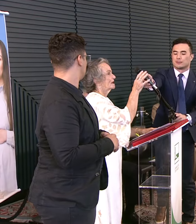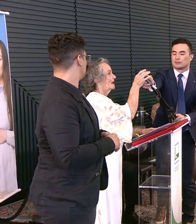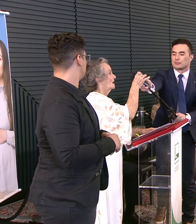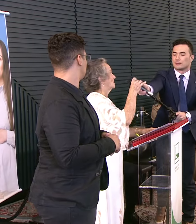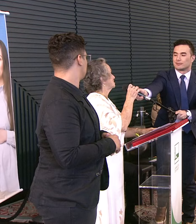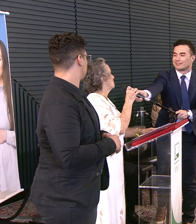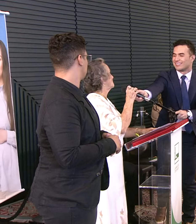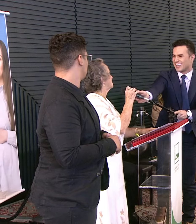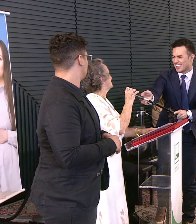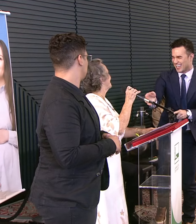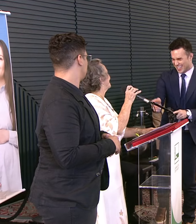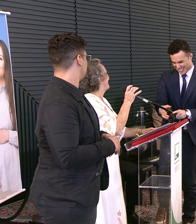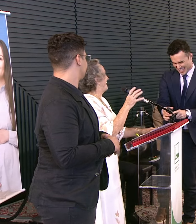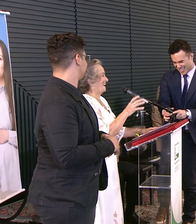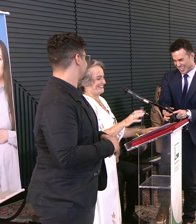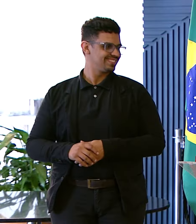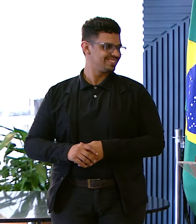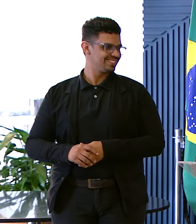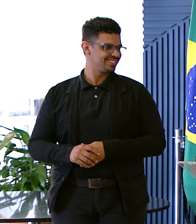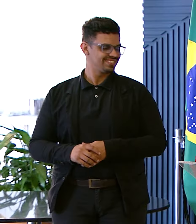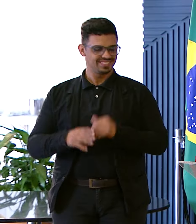Agora chegou uma baixinha